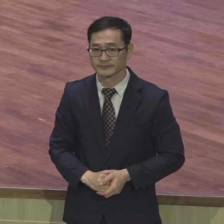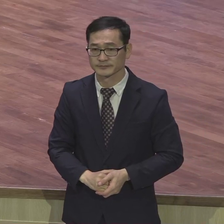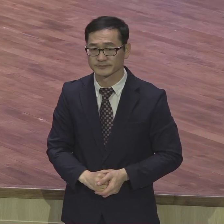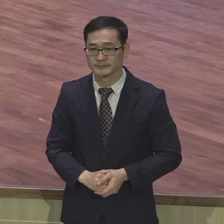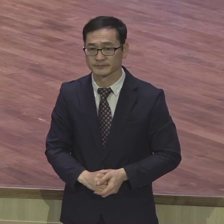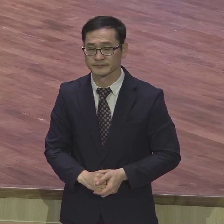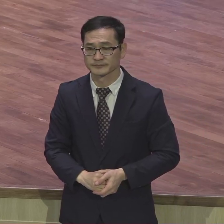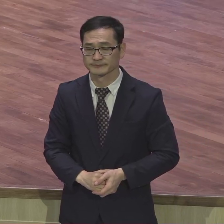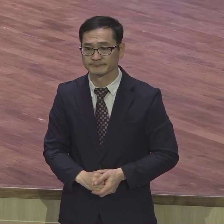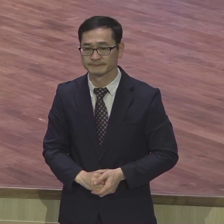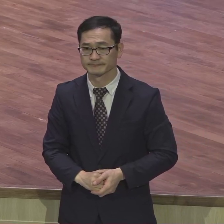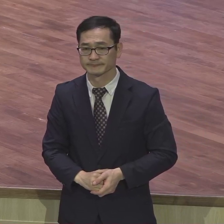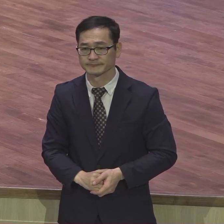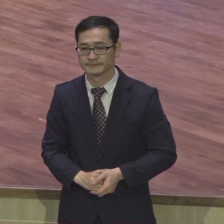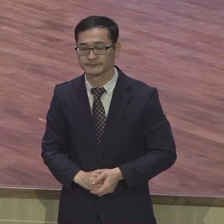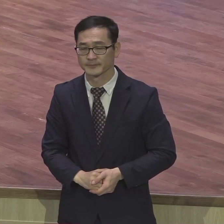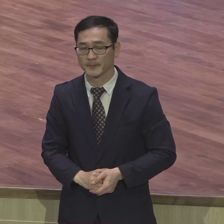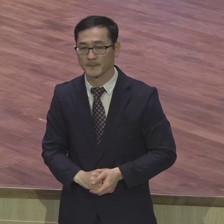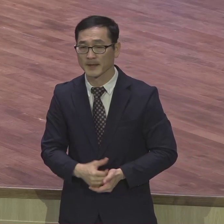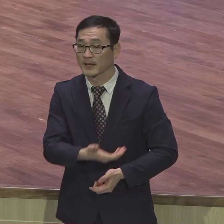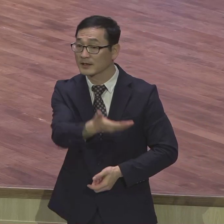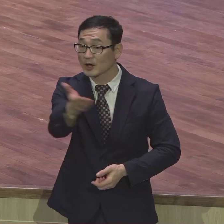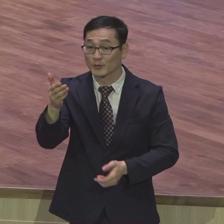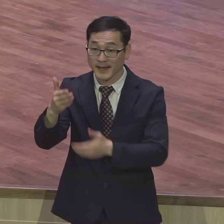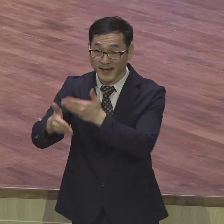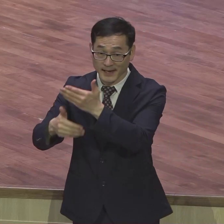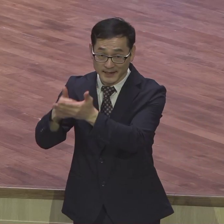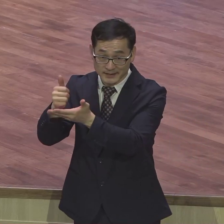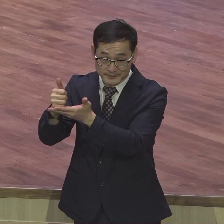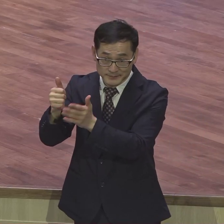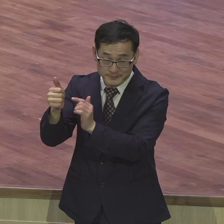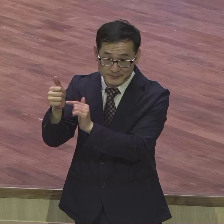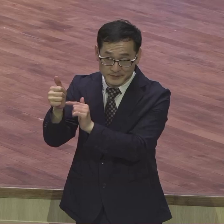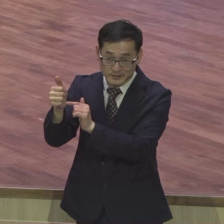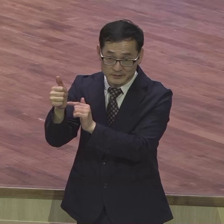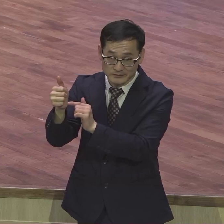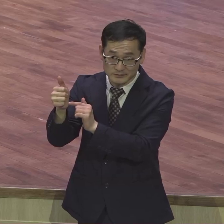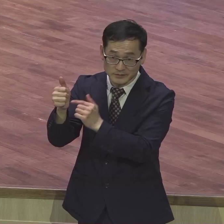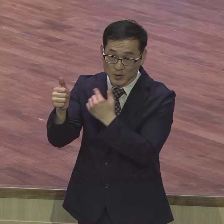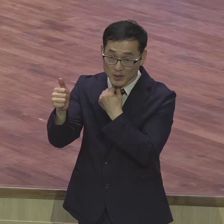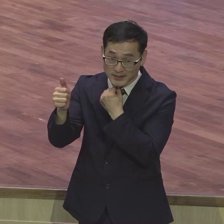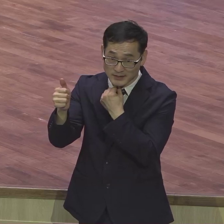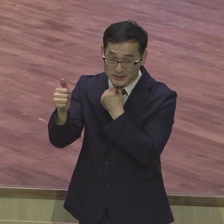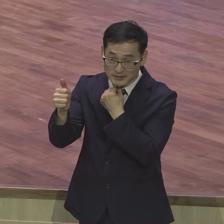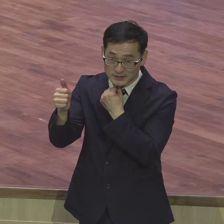원리에요 그게 여러분이 하나님의 신은 이 교회를 세운 이유를 아시길 바랍니다